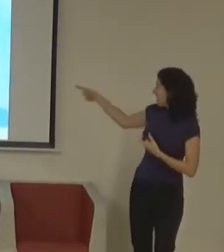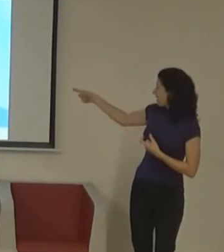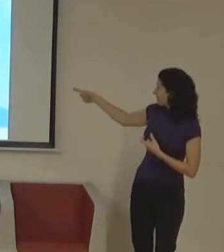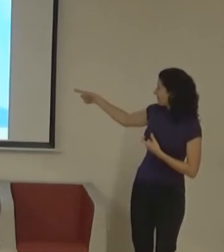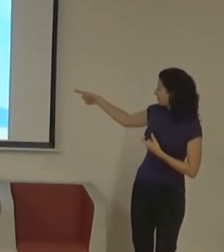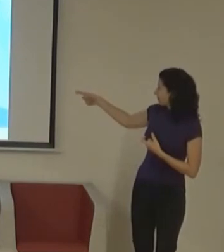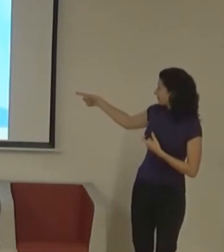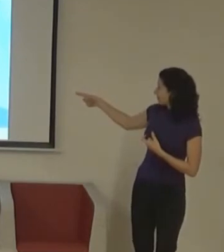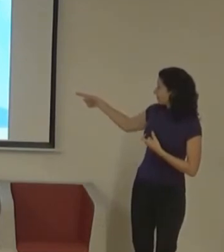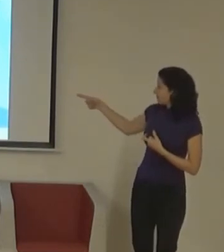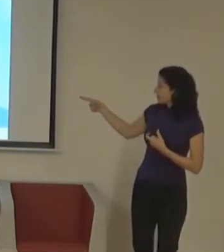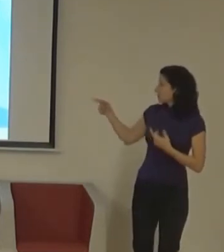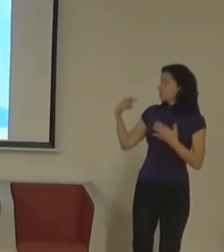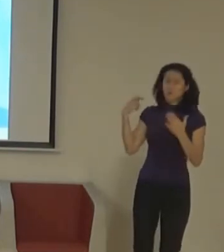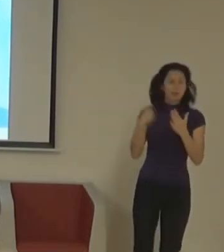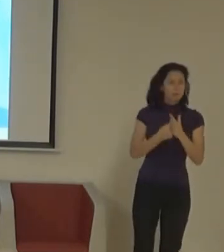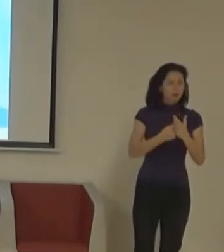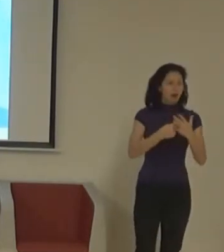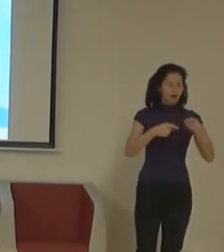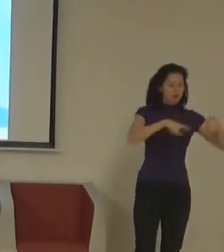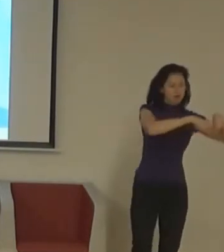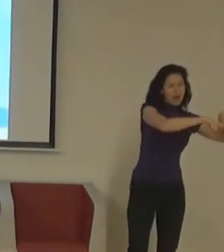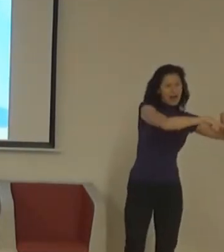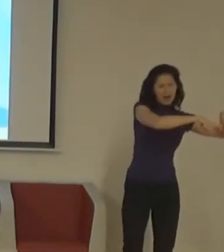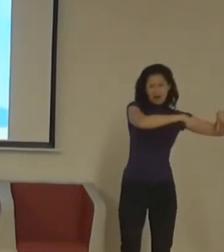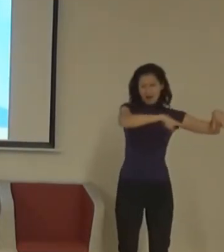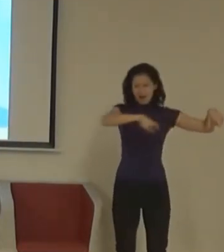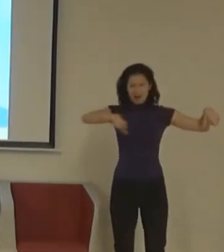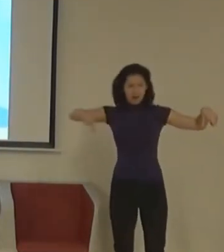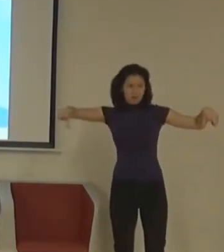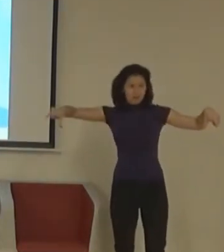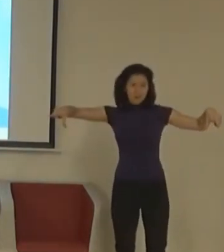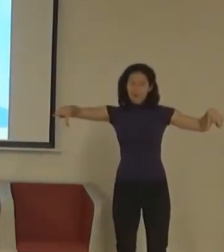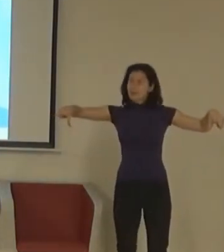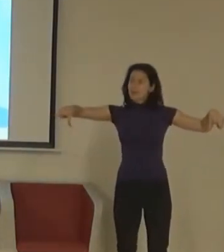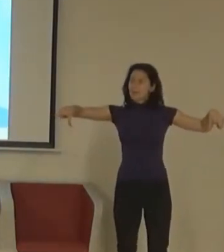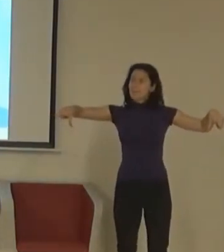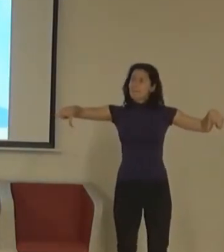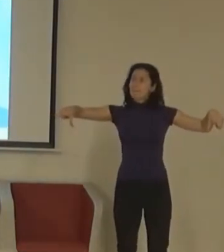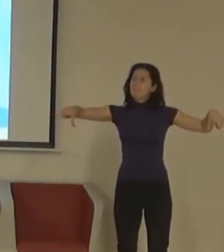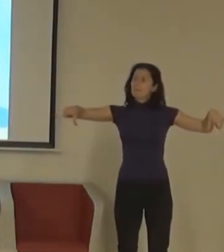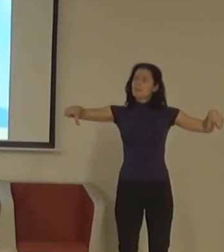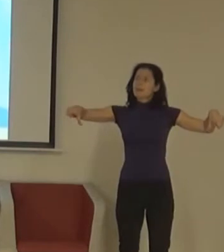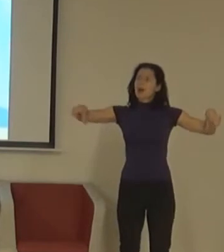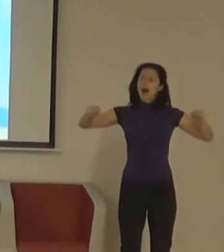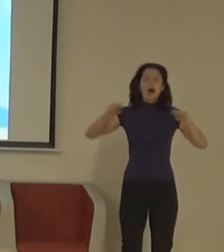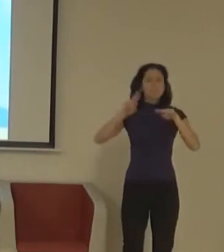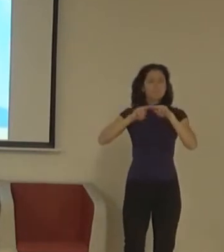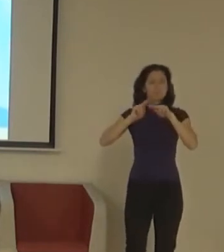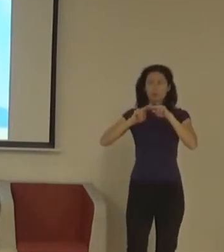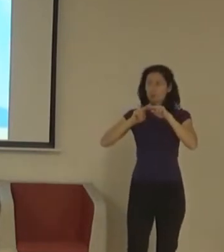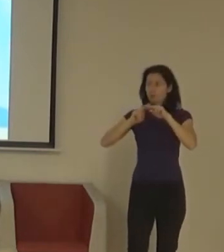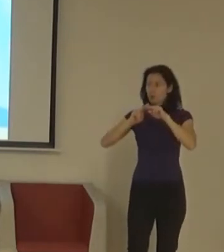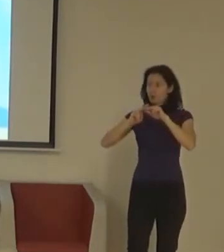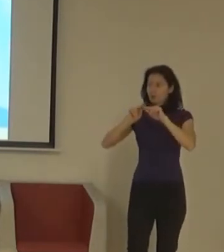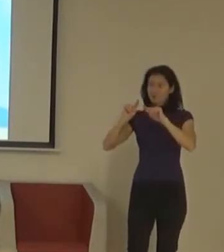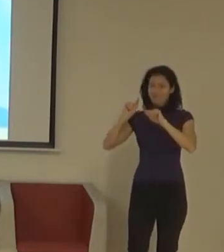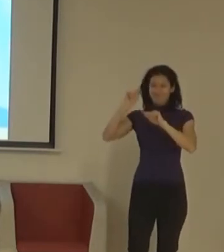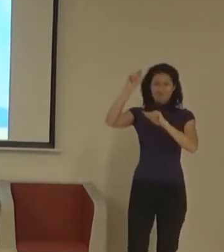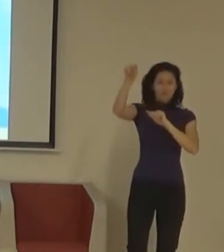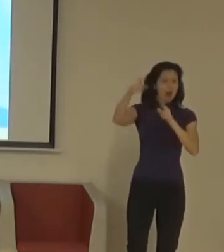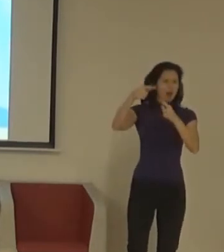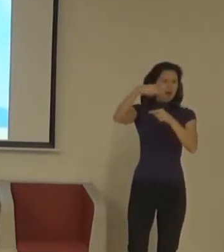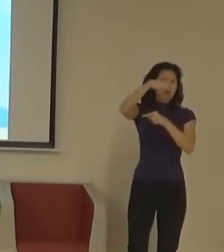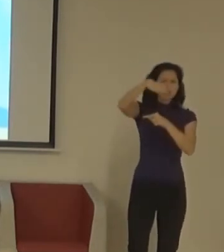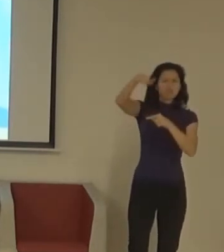mají na druhé straně zdi takovou hezkou nikku, do které se dávají dát exponáty výstavy. A ta nikka je moc vysoko. Takže